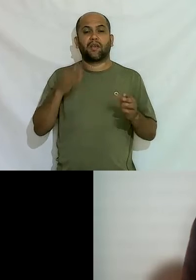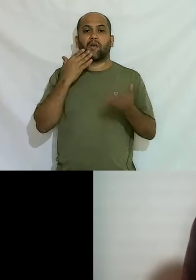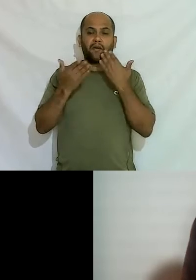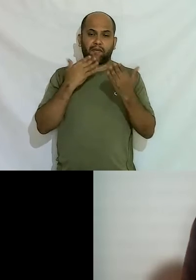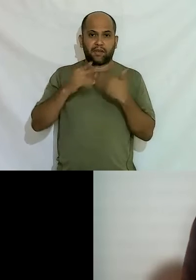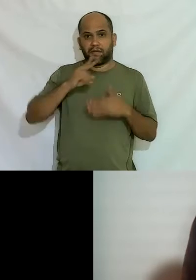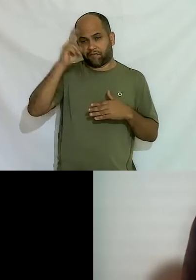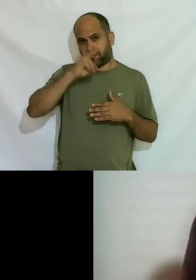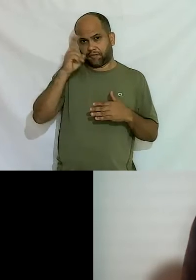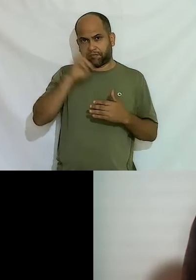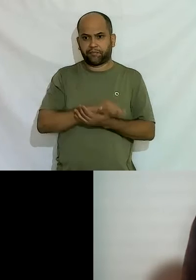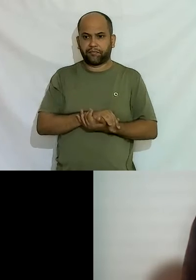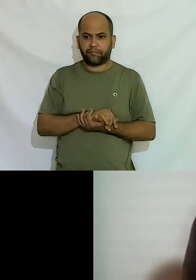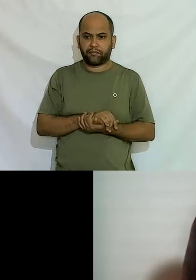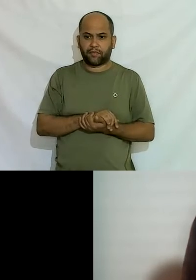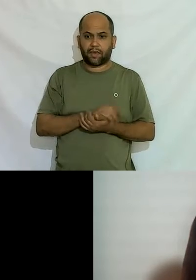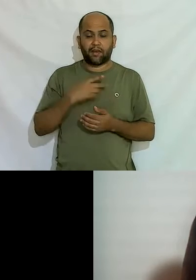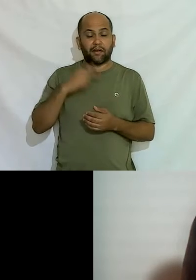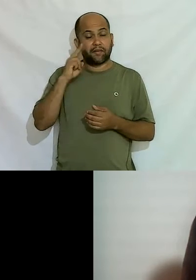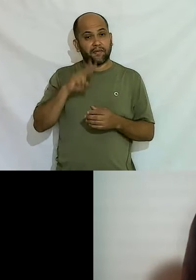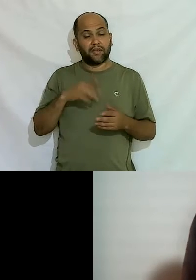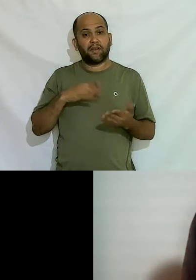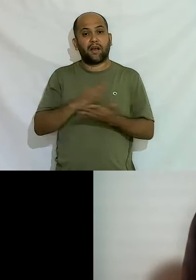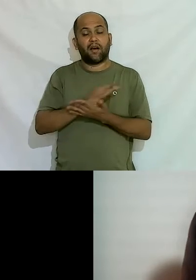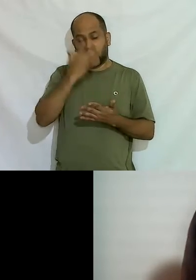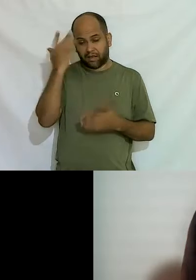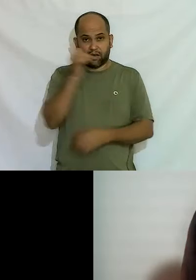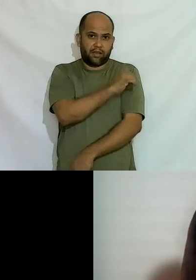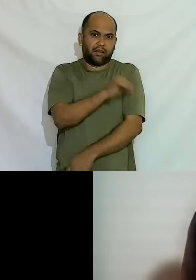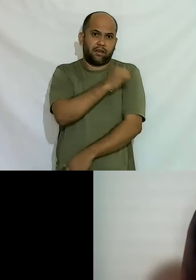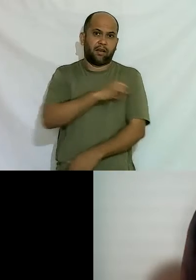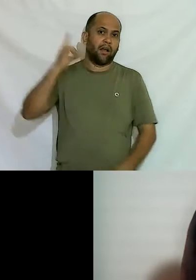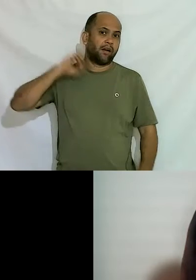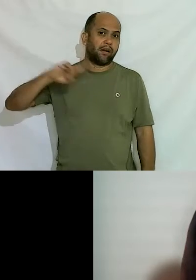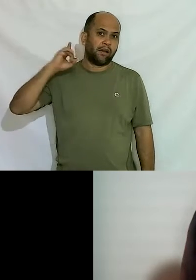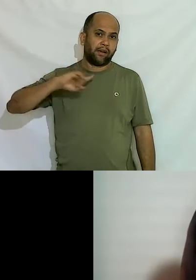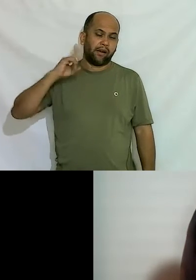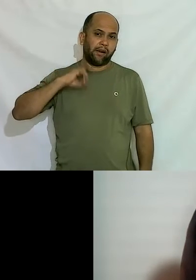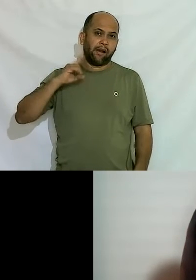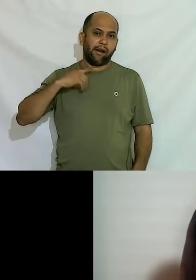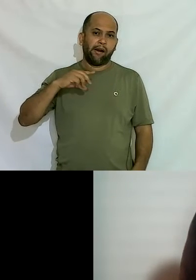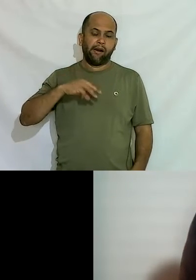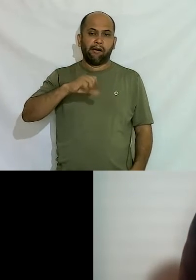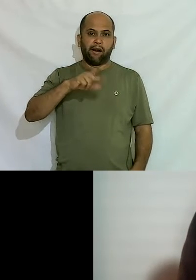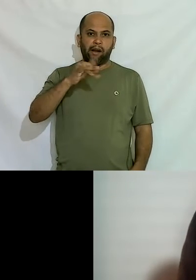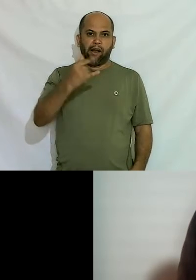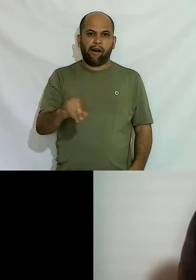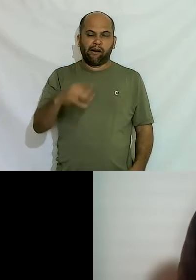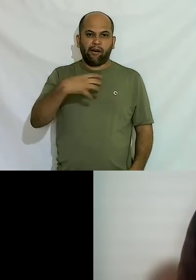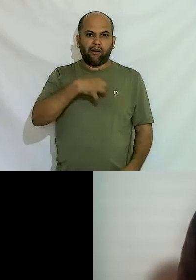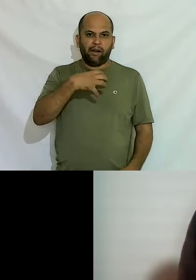participação então estou vendo aqui que tem o pessoal do Rio o pessoal de Minas São Luís do Maranhão Salvador